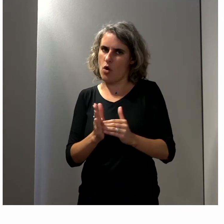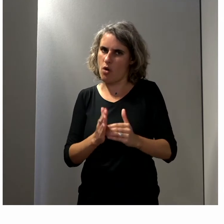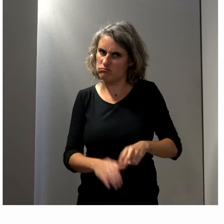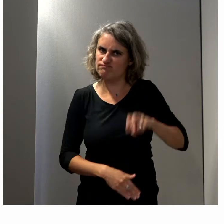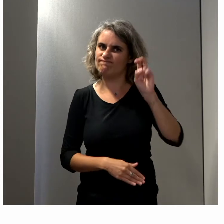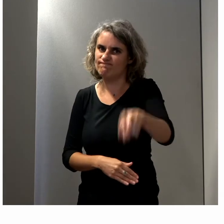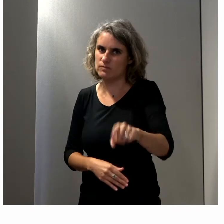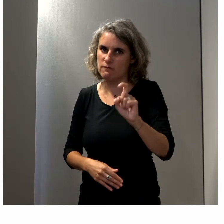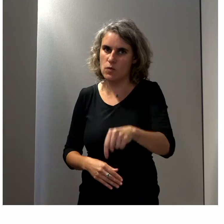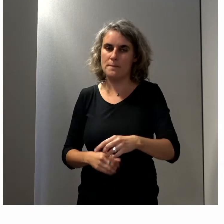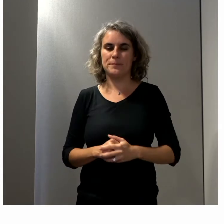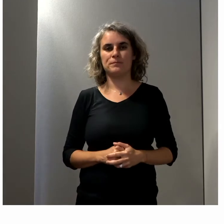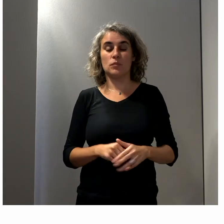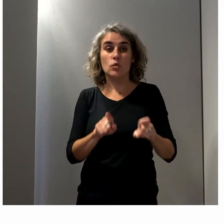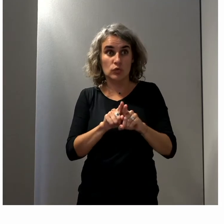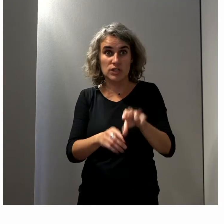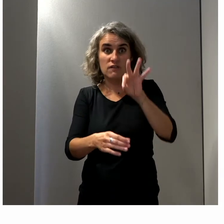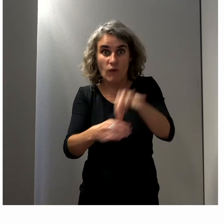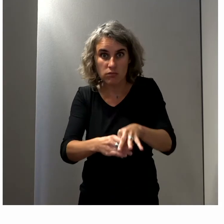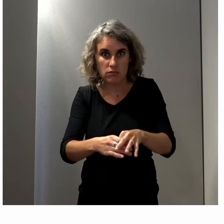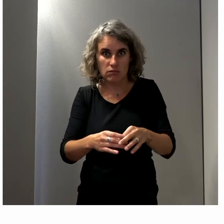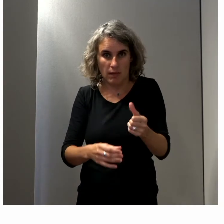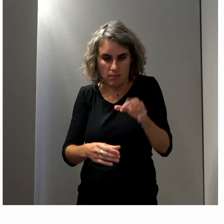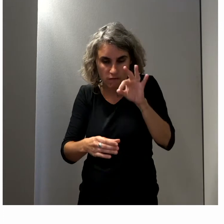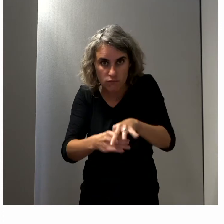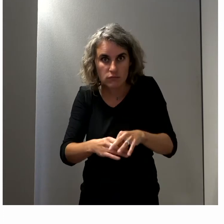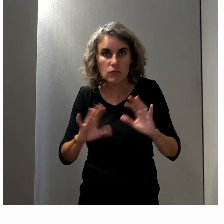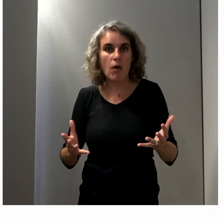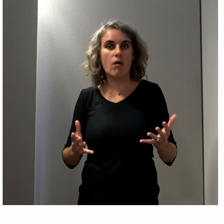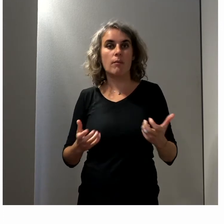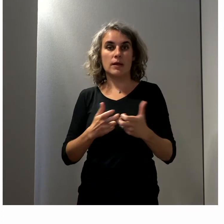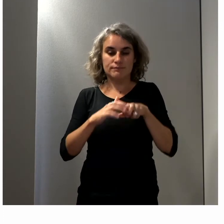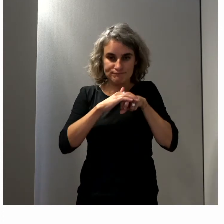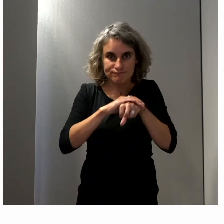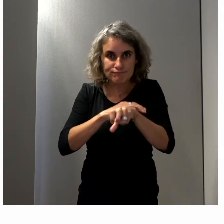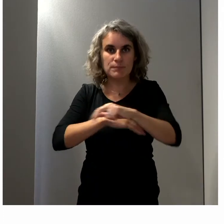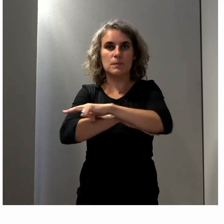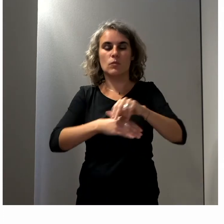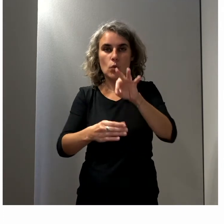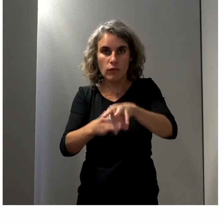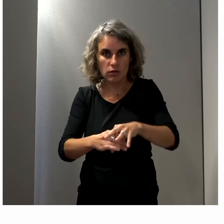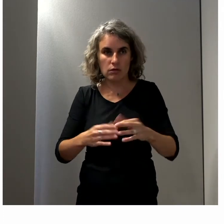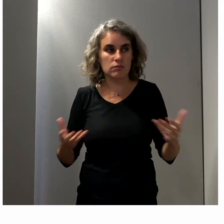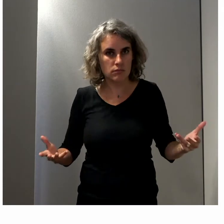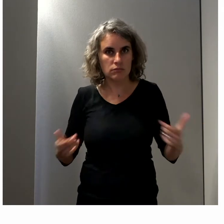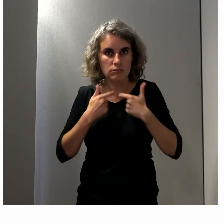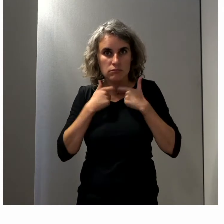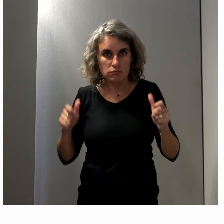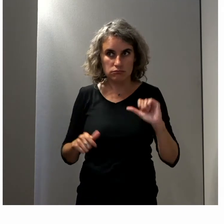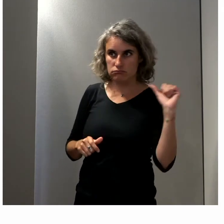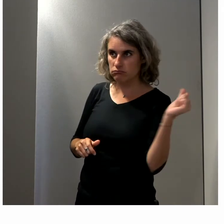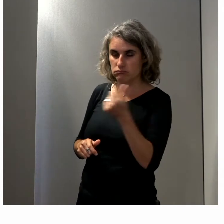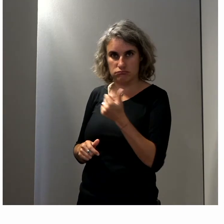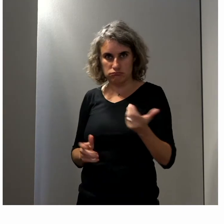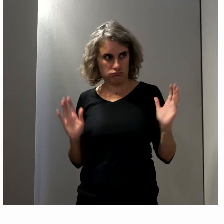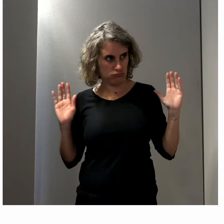avancer et puis l'accessibilité du vote en lui-même, du scrutin, c'est-à-dire que lorsqu'on se déplace dans le bureau de vote, pouvoir chacune et